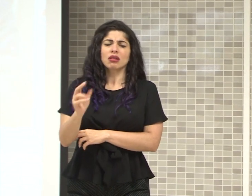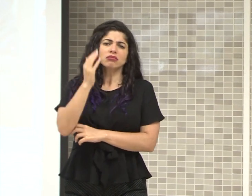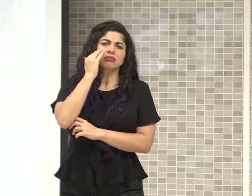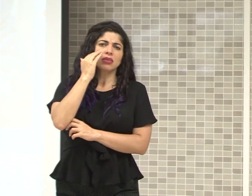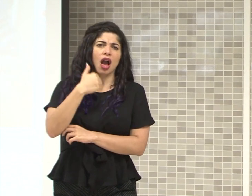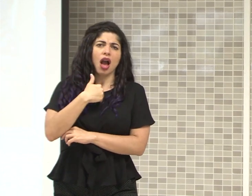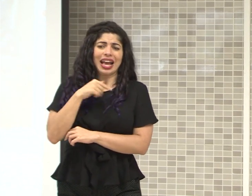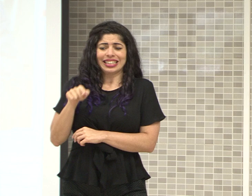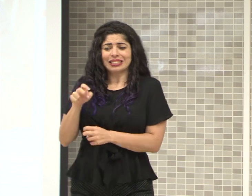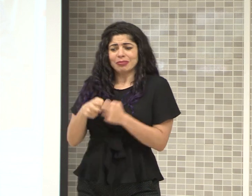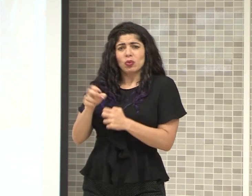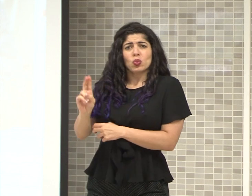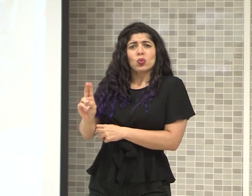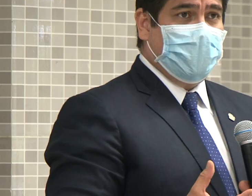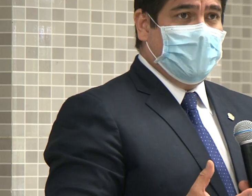que hay que resolver,